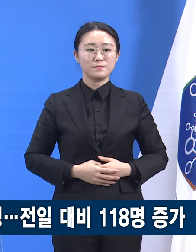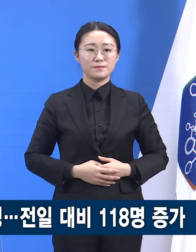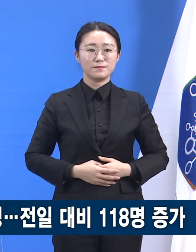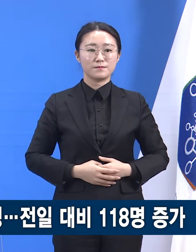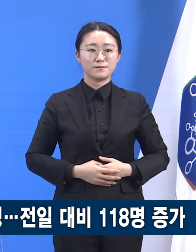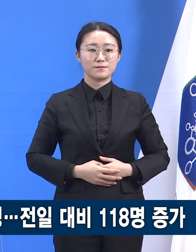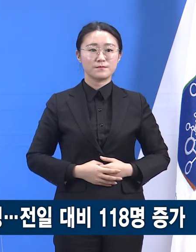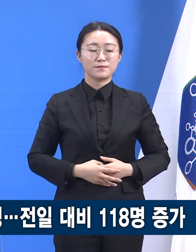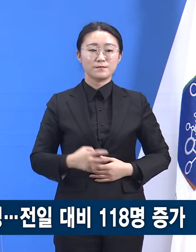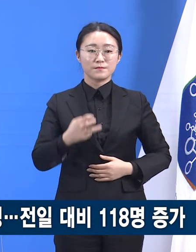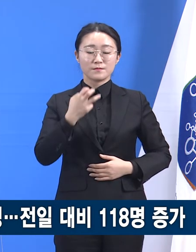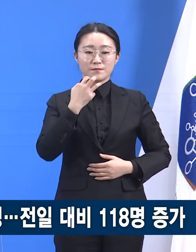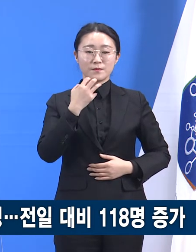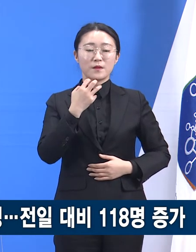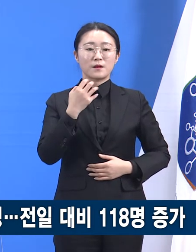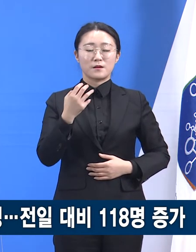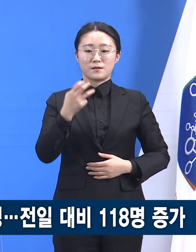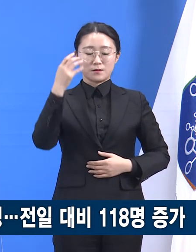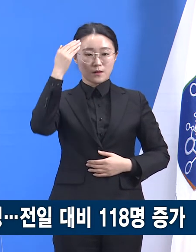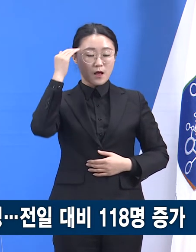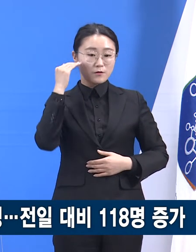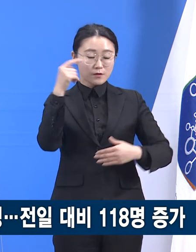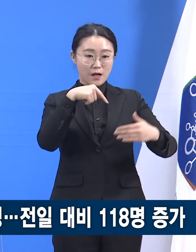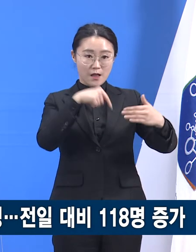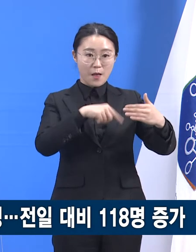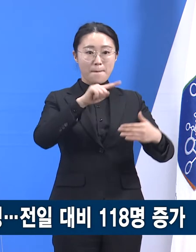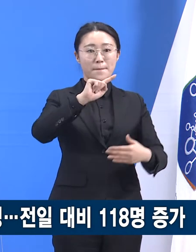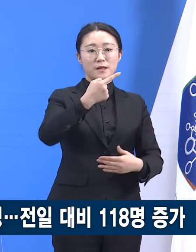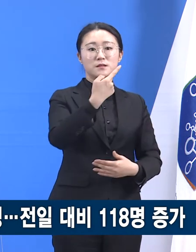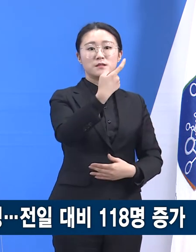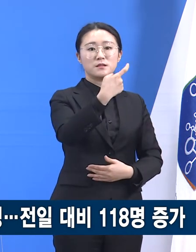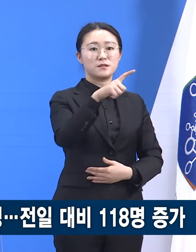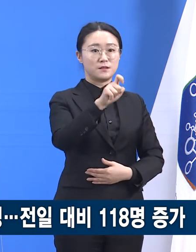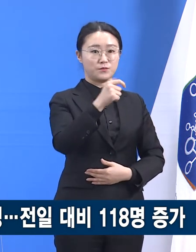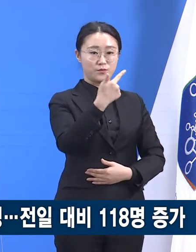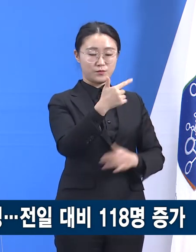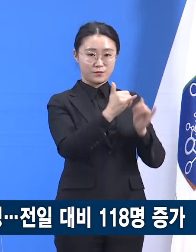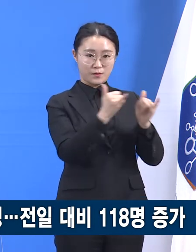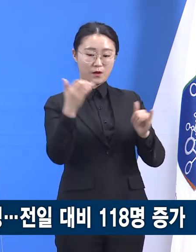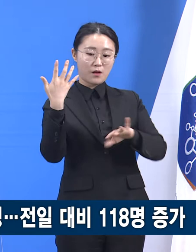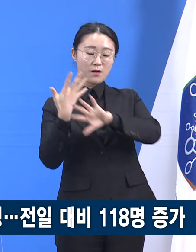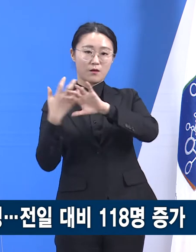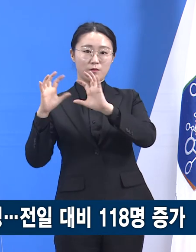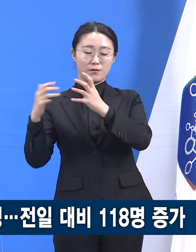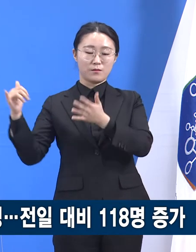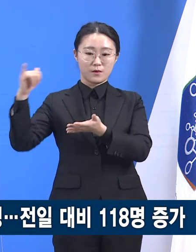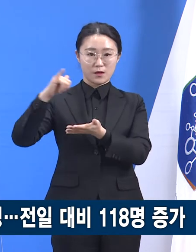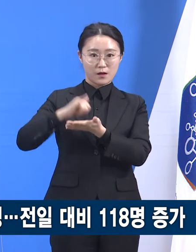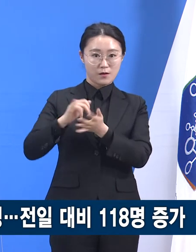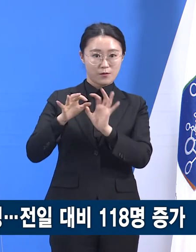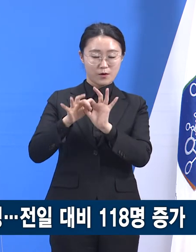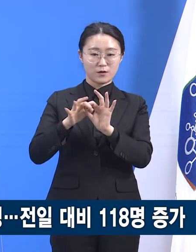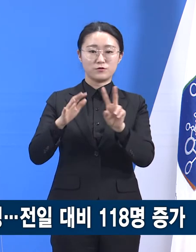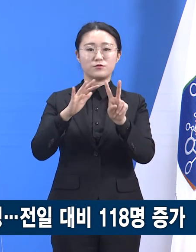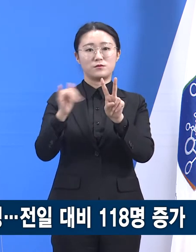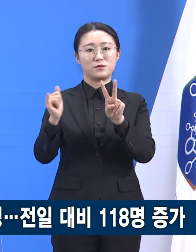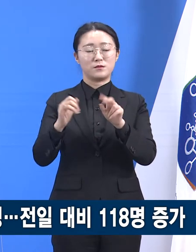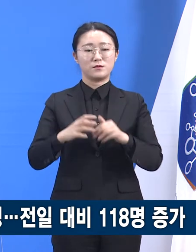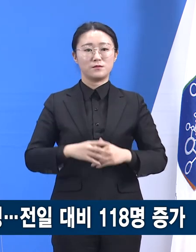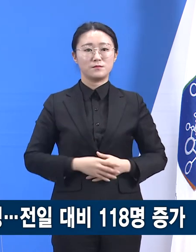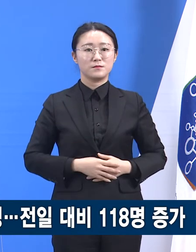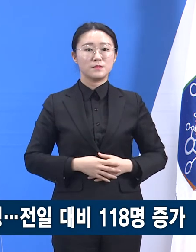국내 발생이 116명이고 해외 유입 관련은 2명입니다. 신규 확진자 중